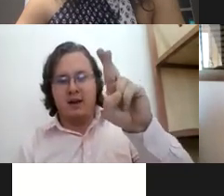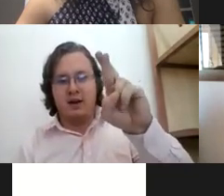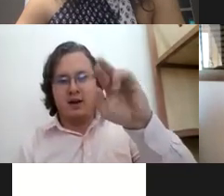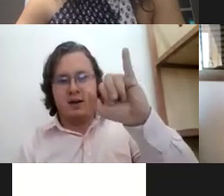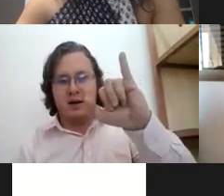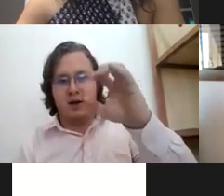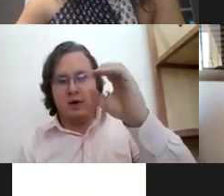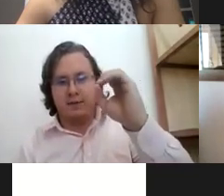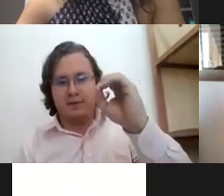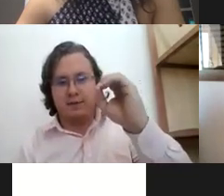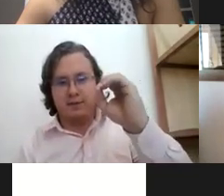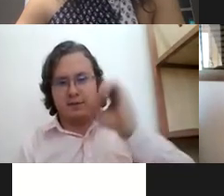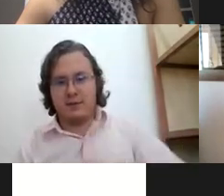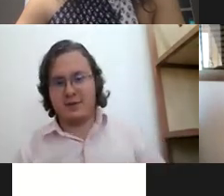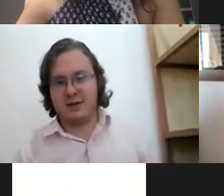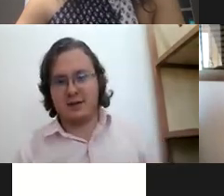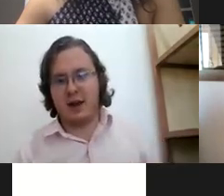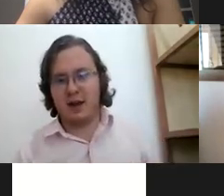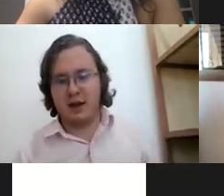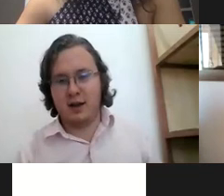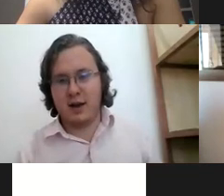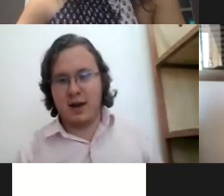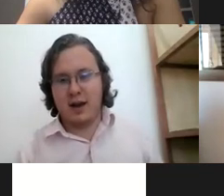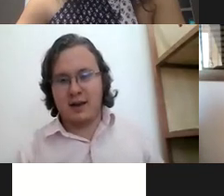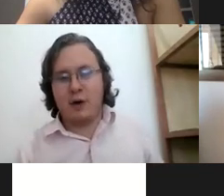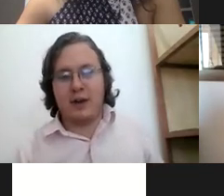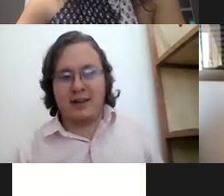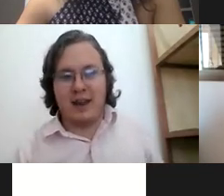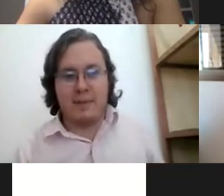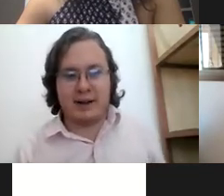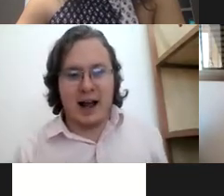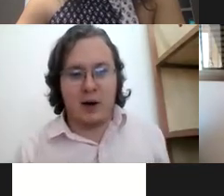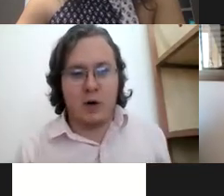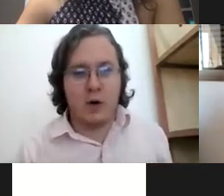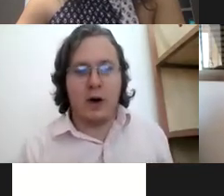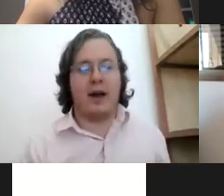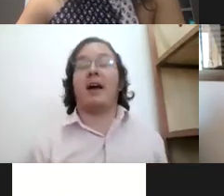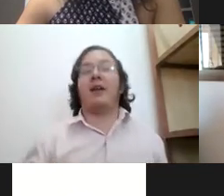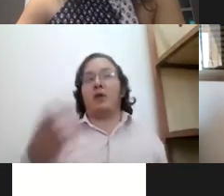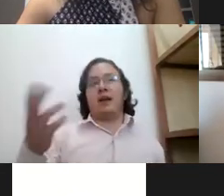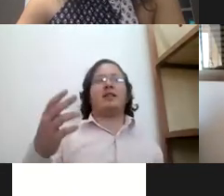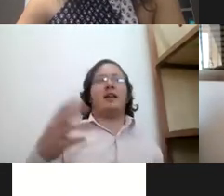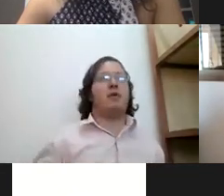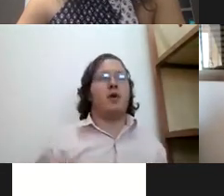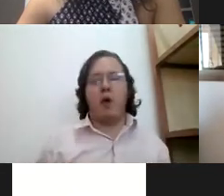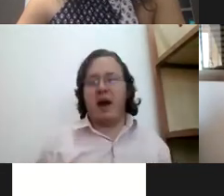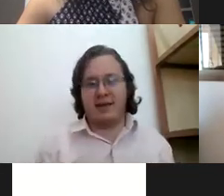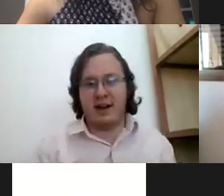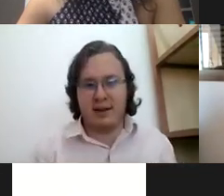Fidio Fidio ¿sí? ya ustedes si quieren practicarlo cuando tengan tiempo lo pueden hacer sin